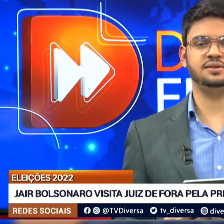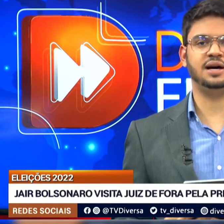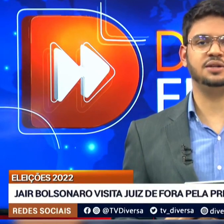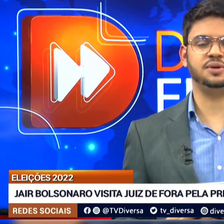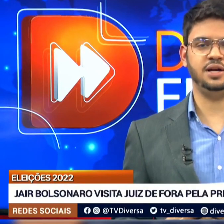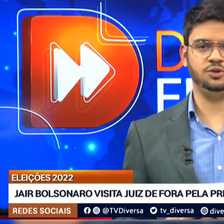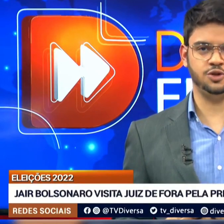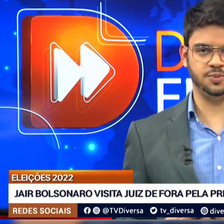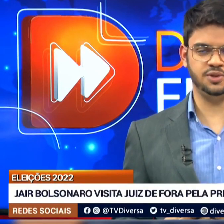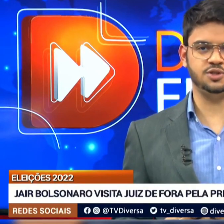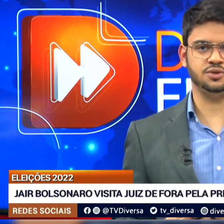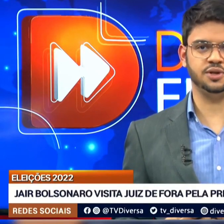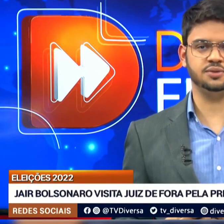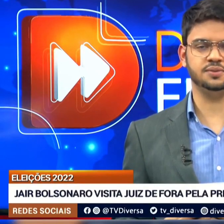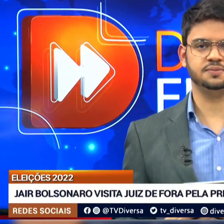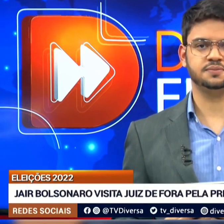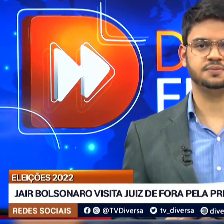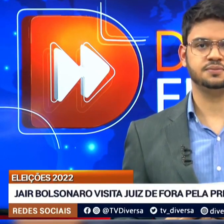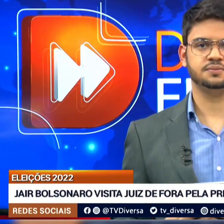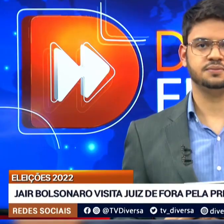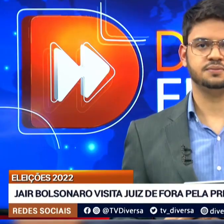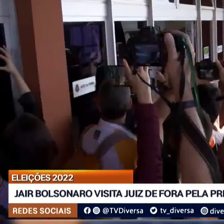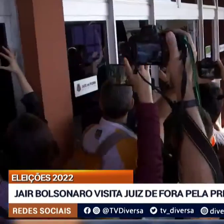desde o atentado em 2018.